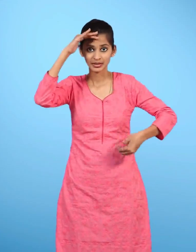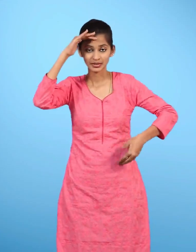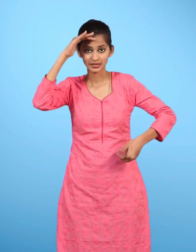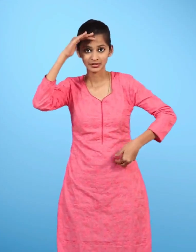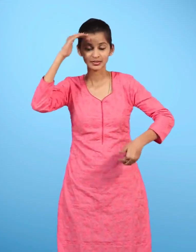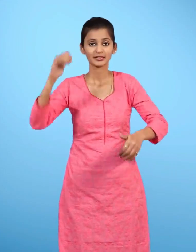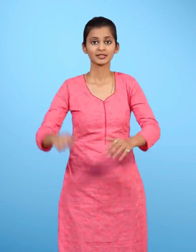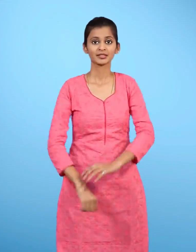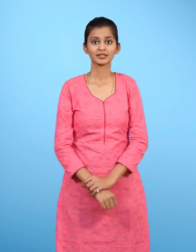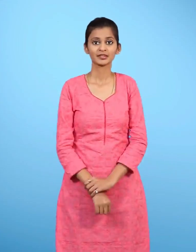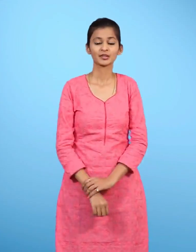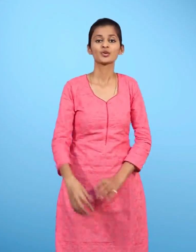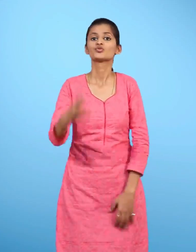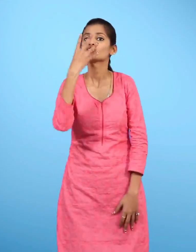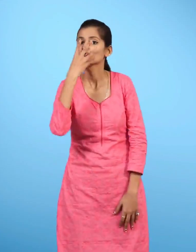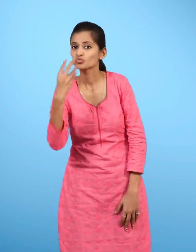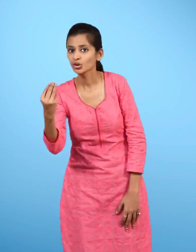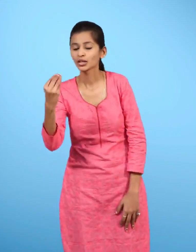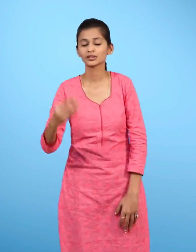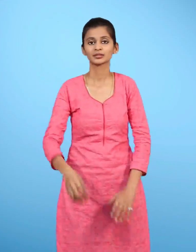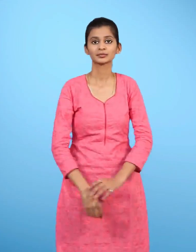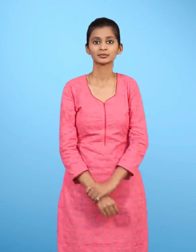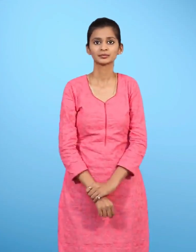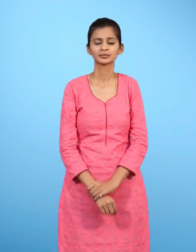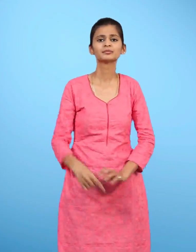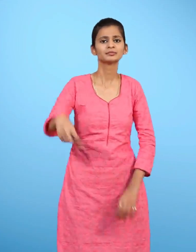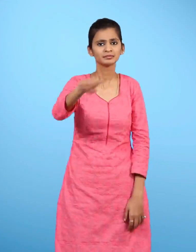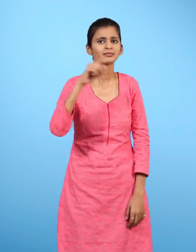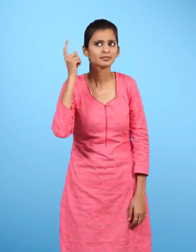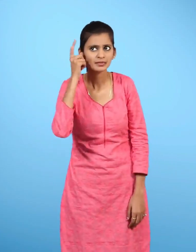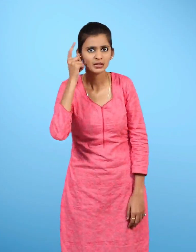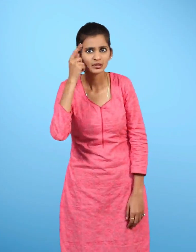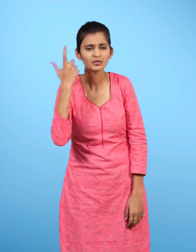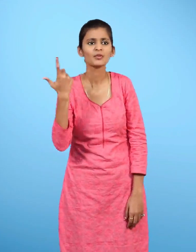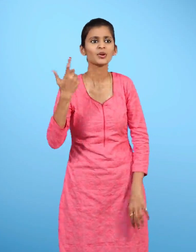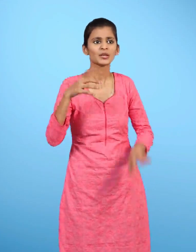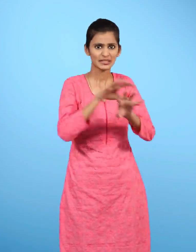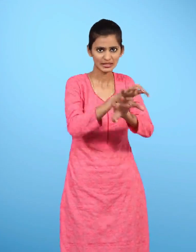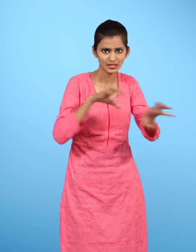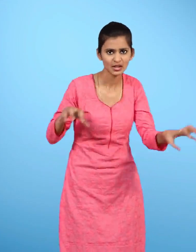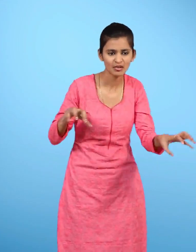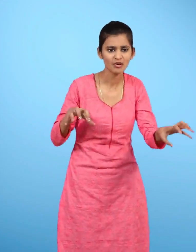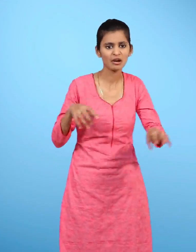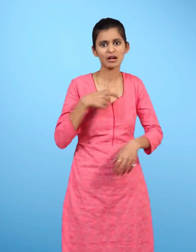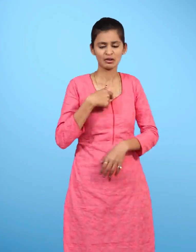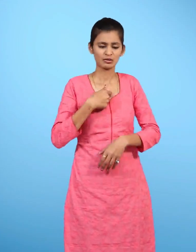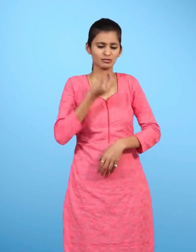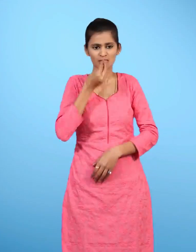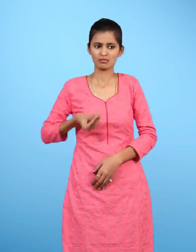बंदर और सूवर सोचो, क्या कभी किसी जानवर ने तुम्हारी मर्जी के बिना